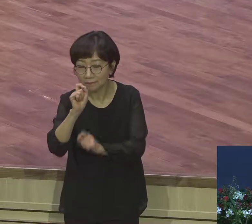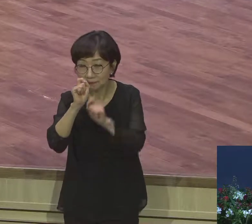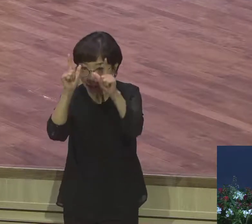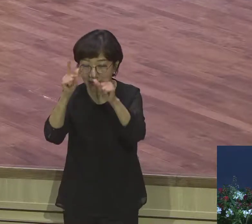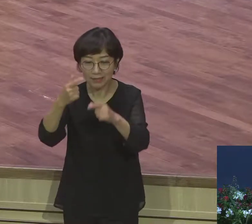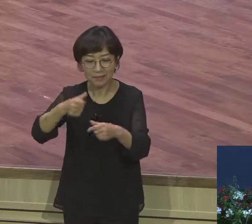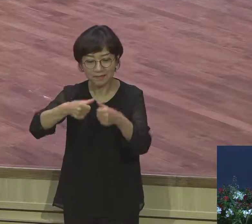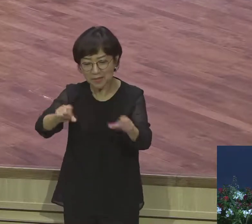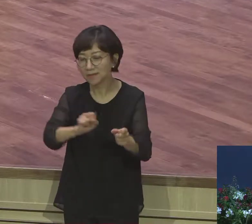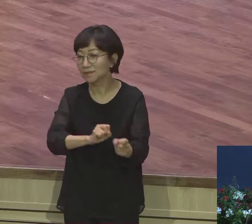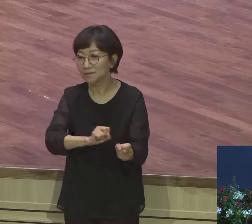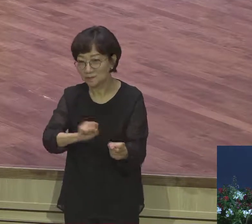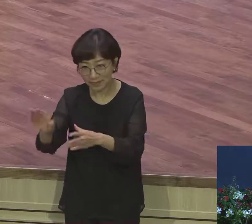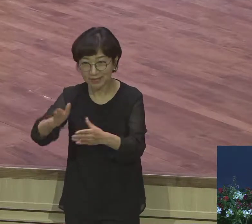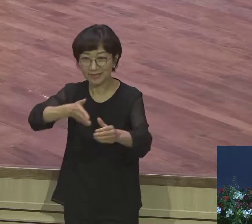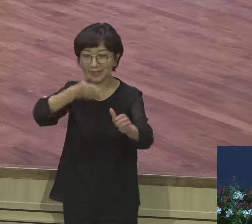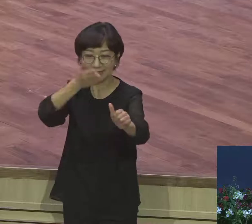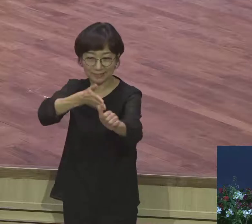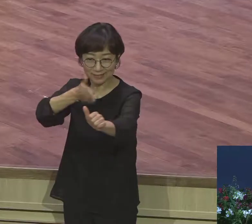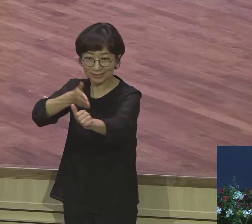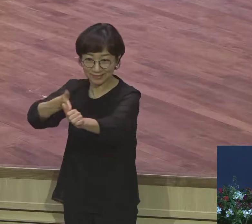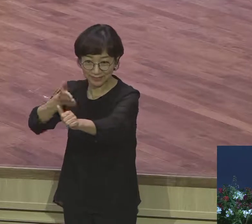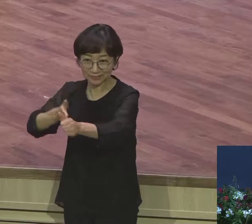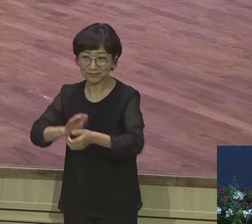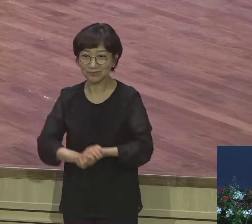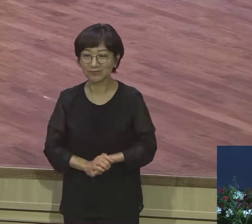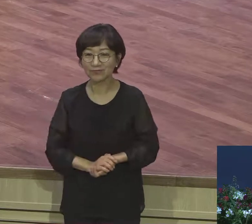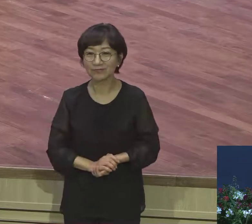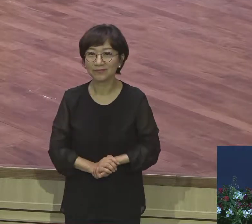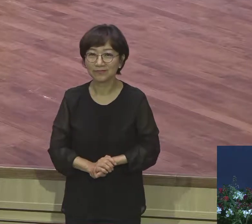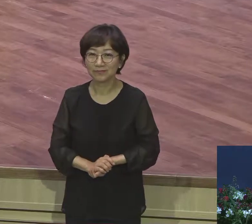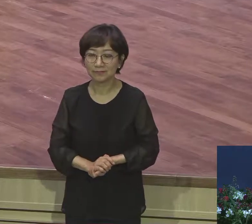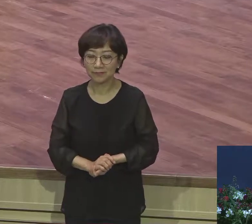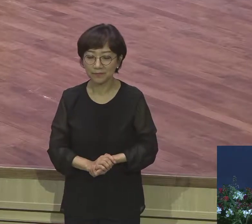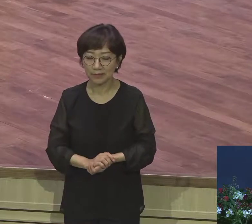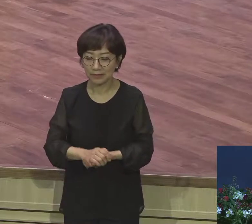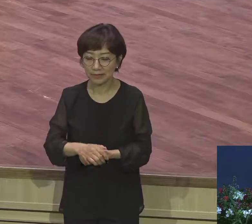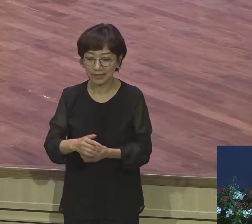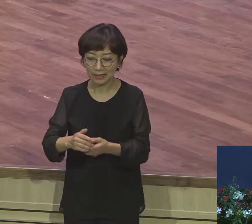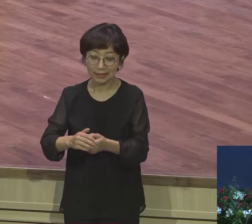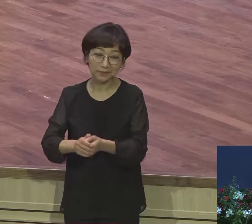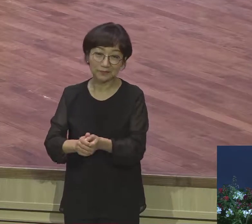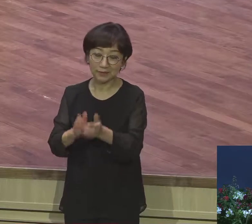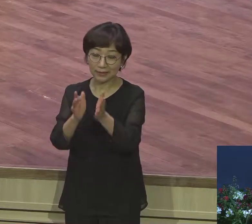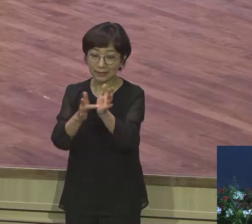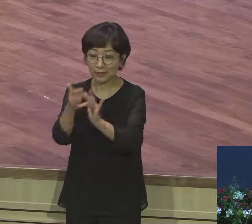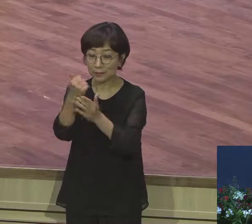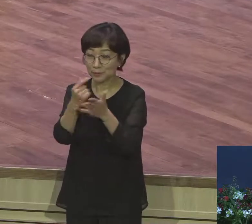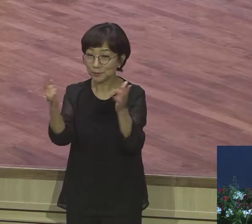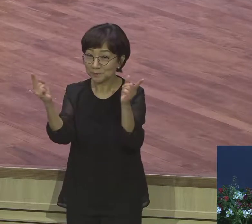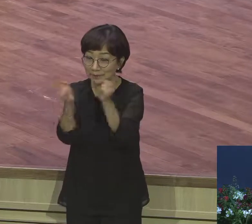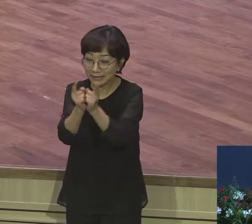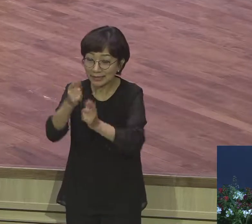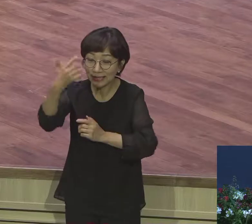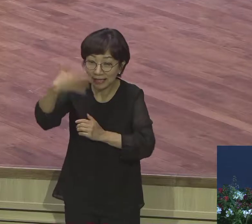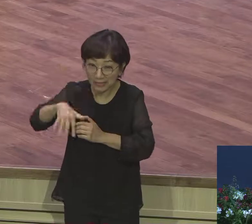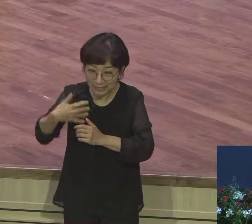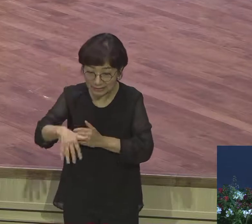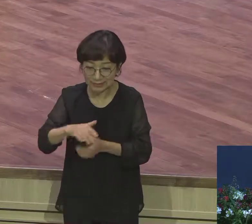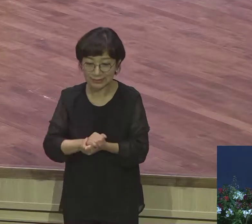하나님 원하는 걸 여러분이 그 장식의 3장 예수 믿기 전에 복음 깨닫기 전에 가졌던 그 종교생활